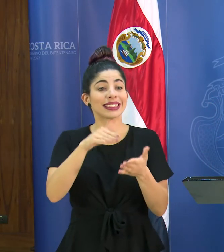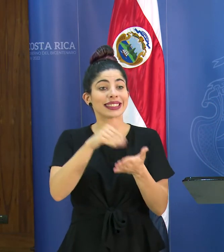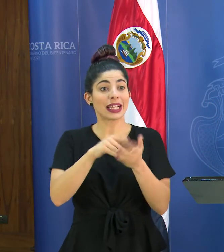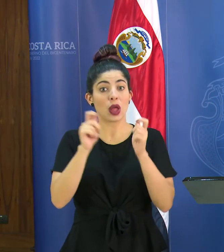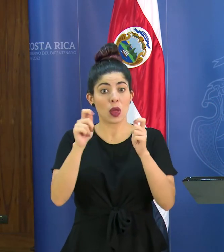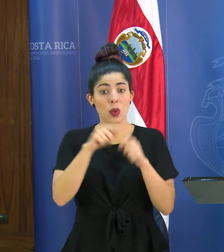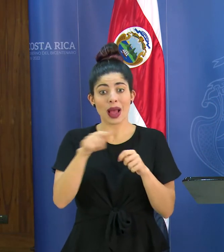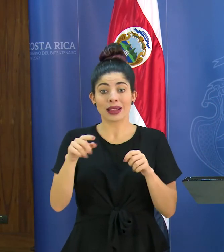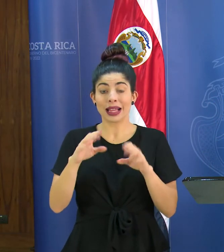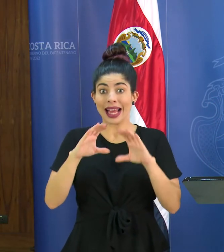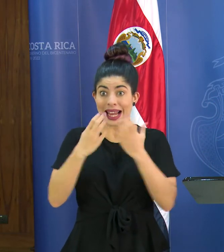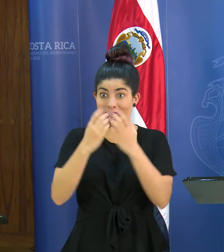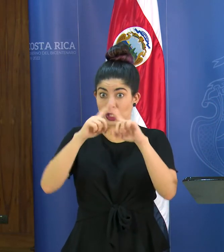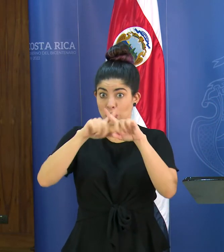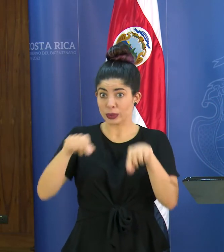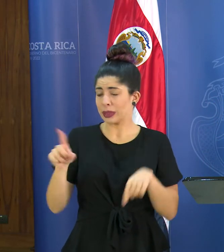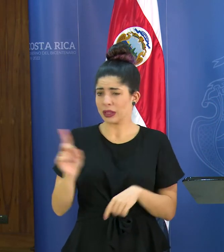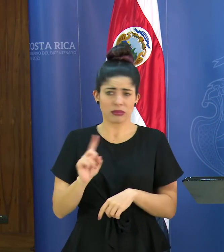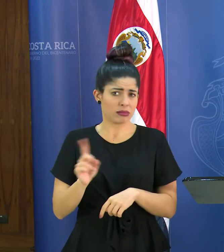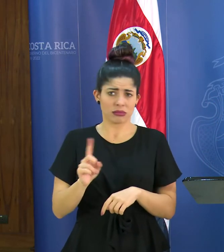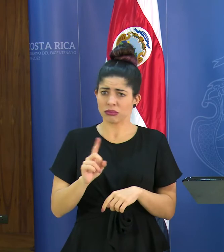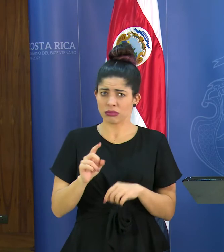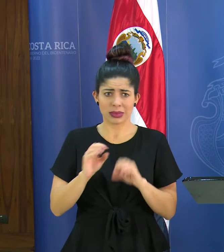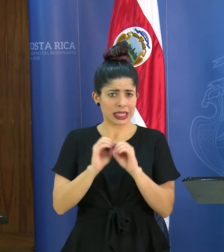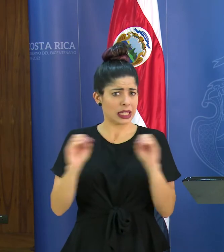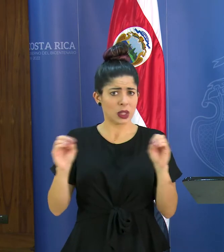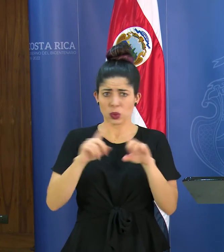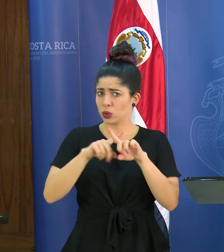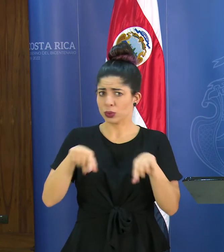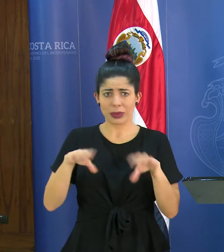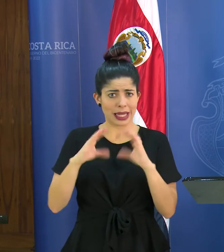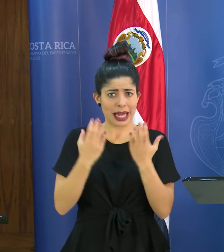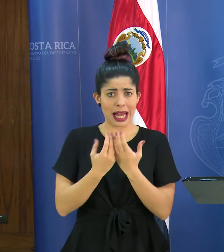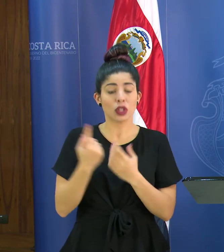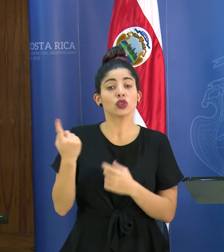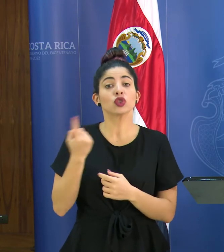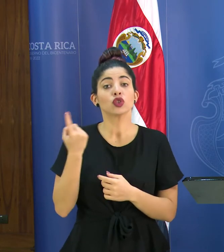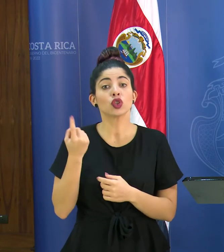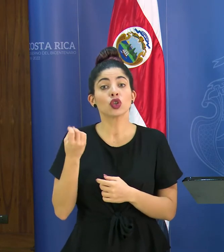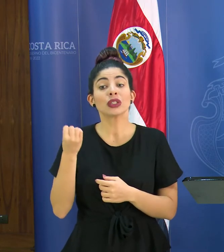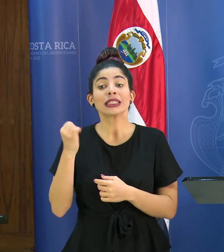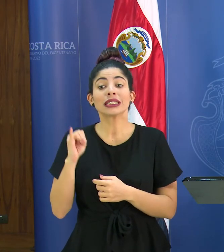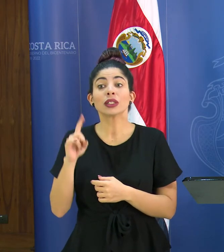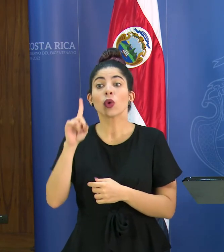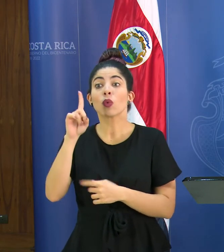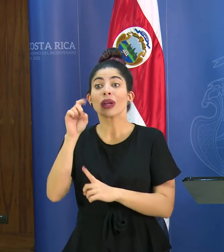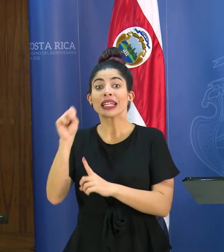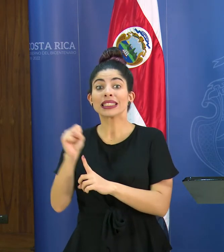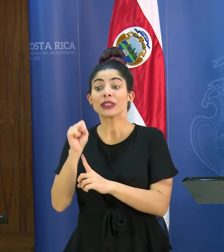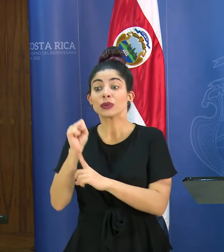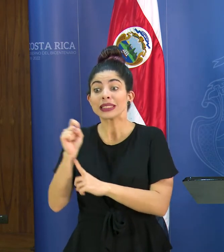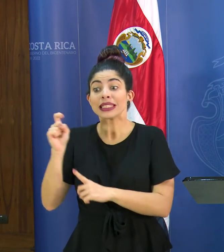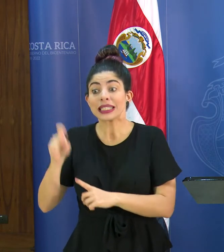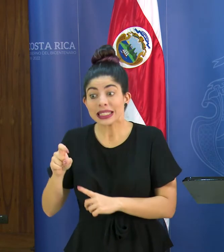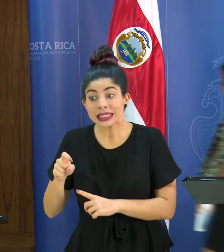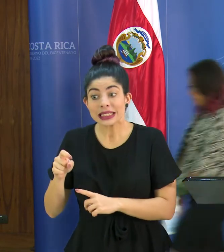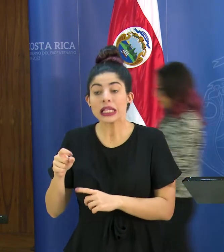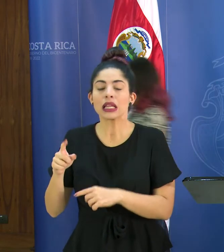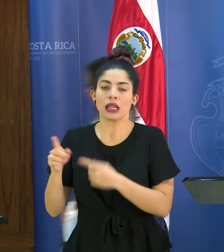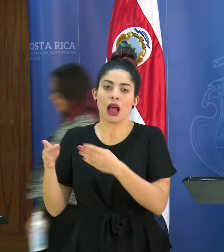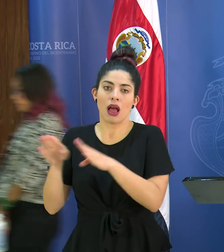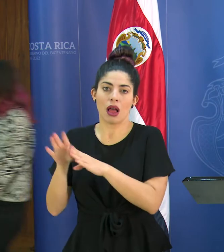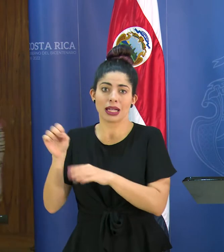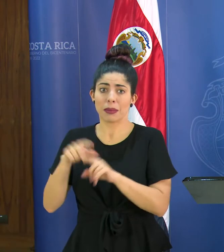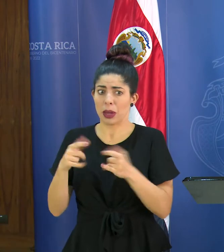no se suspenden las elecciones en los centros educativos salvo una situación realmente que lo amerite y en estos